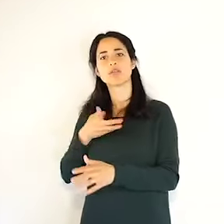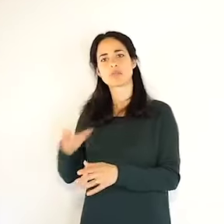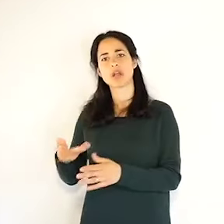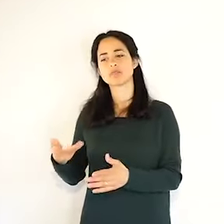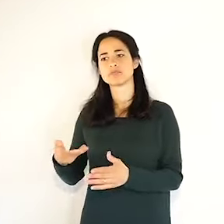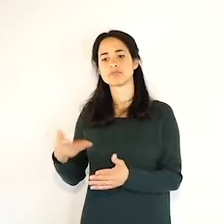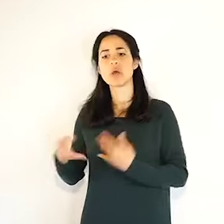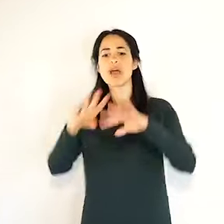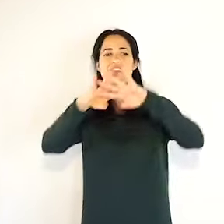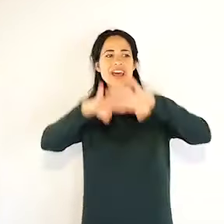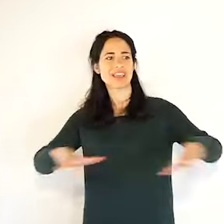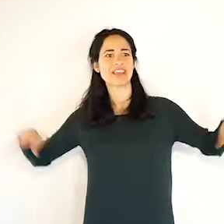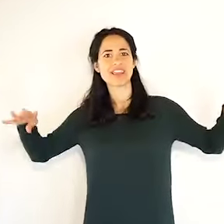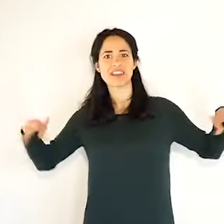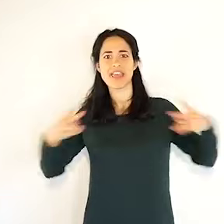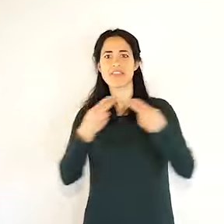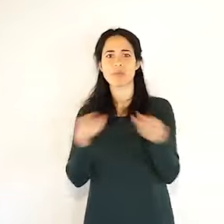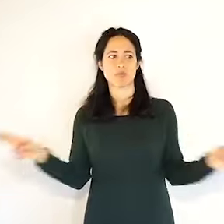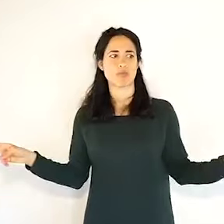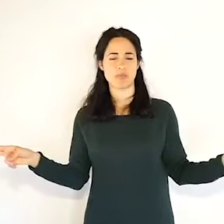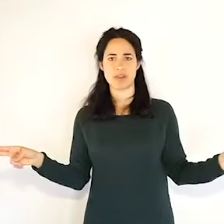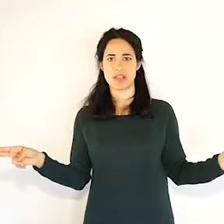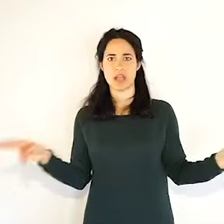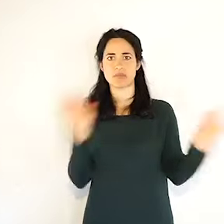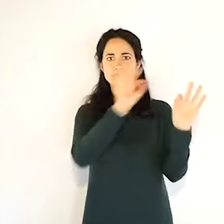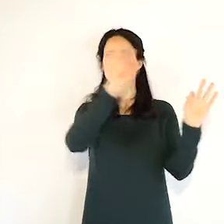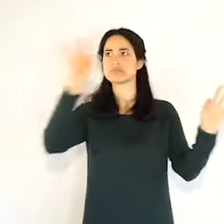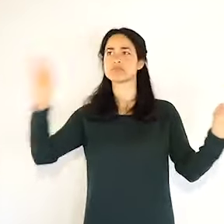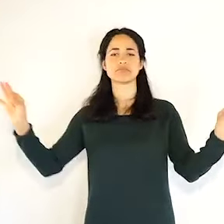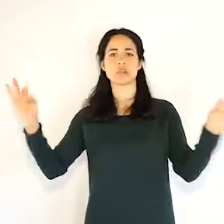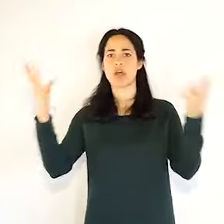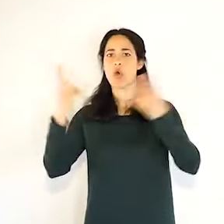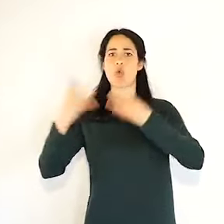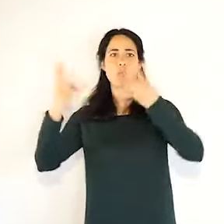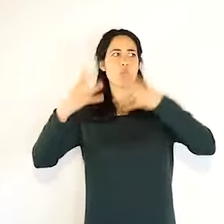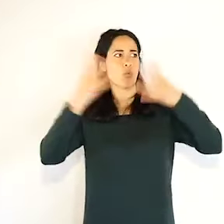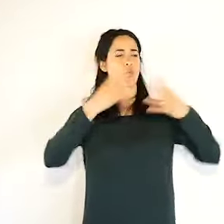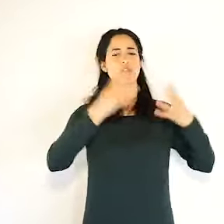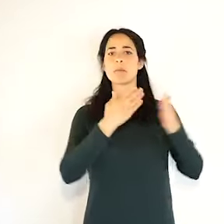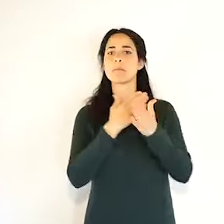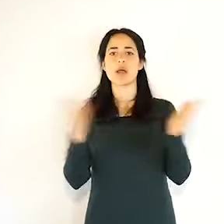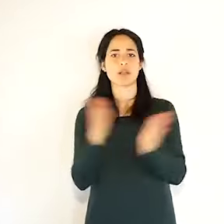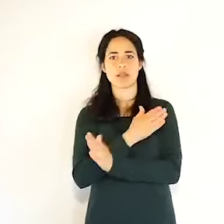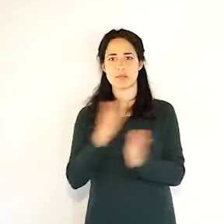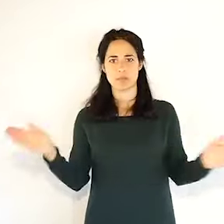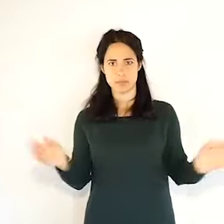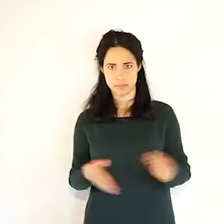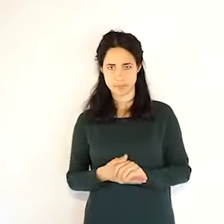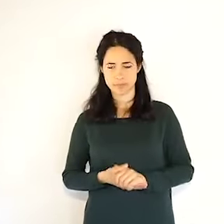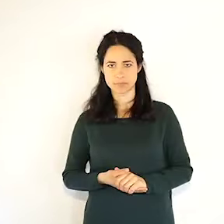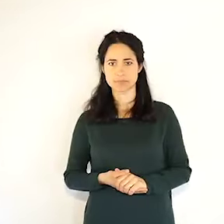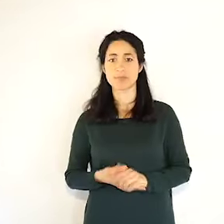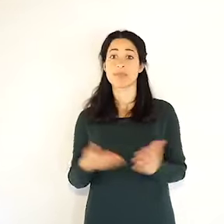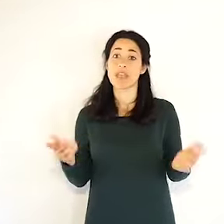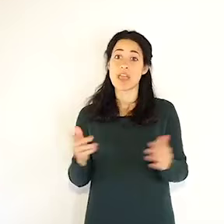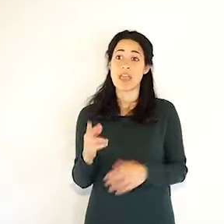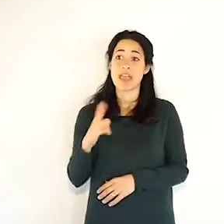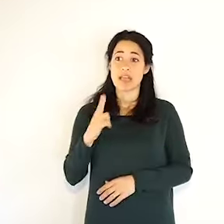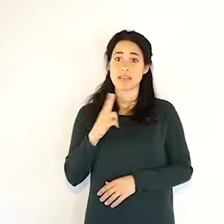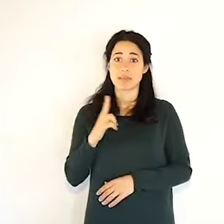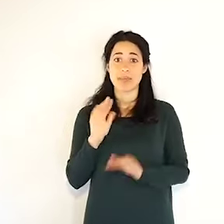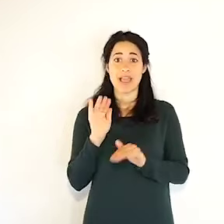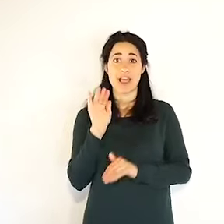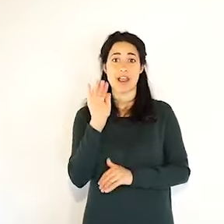al fatto che i cittadini di varie province sono ricoverati esattamente dove si poteva. ormai tutta l'Emilia